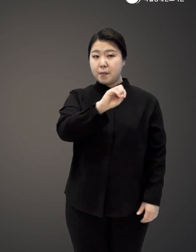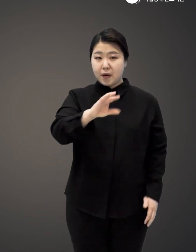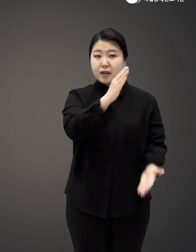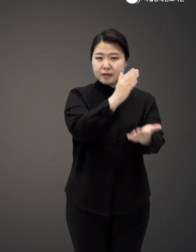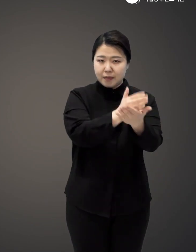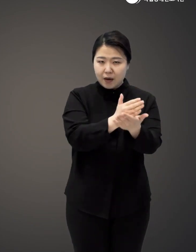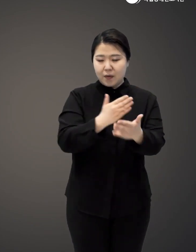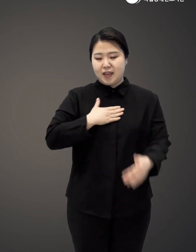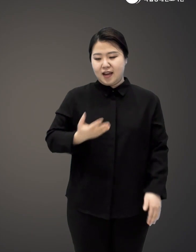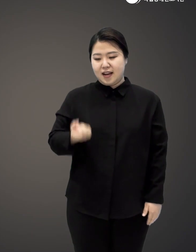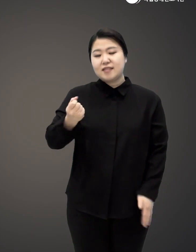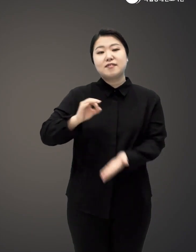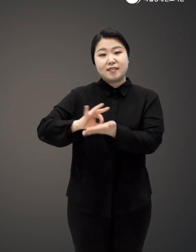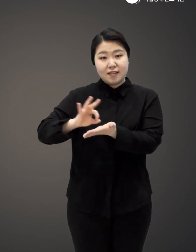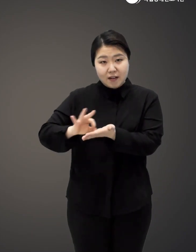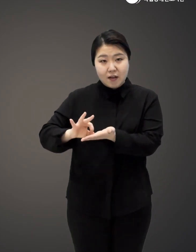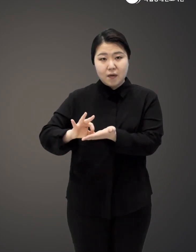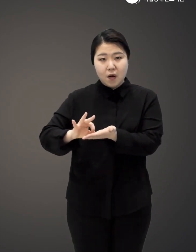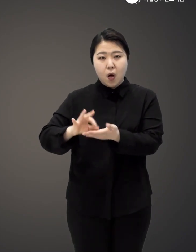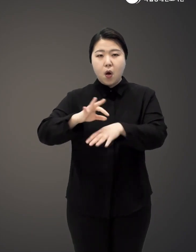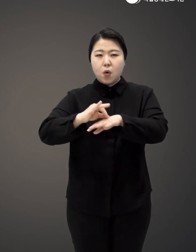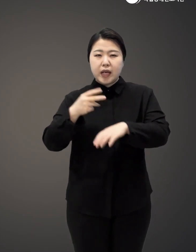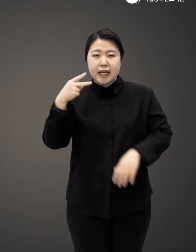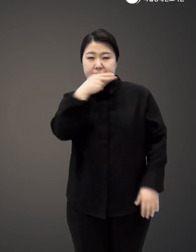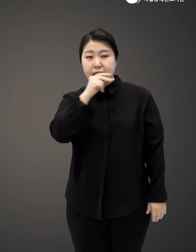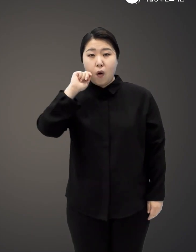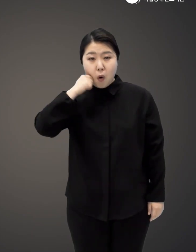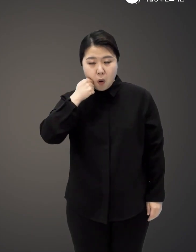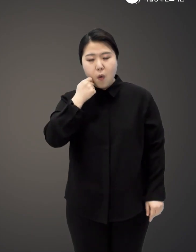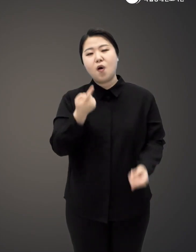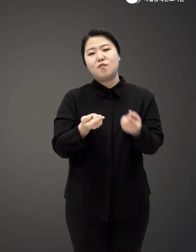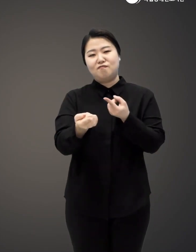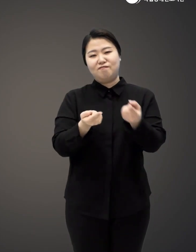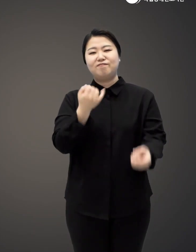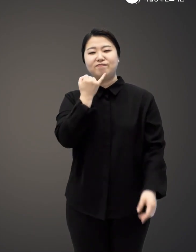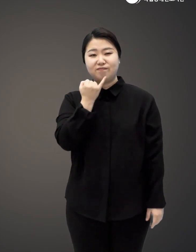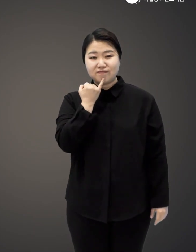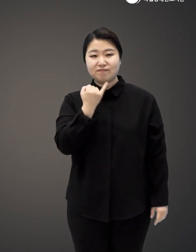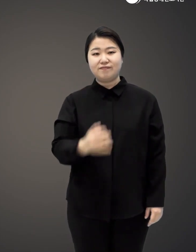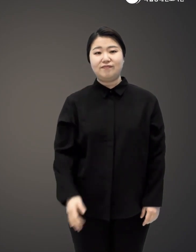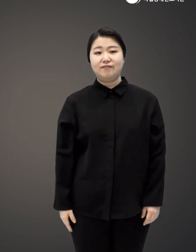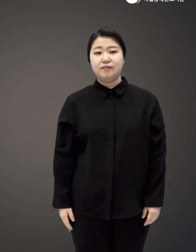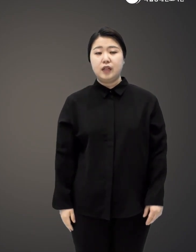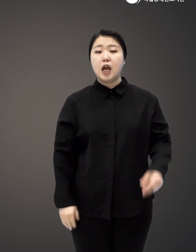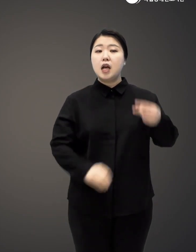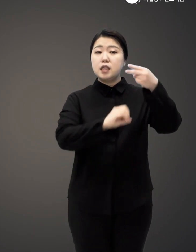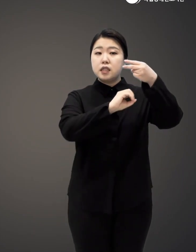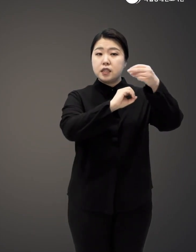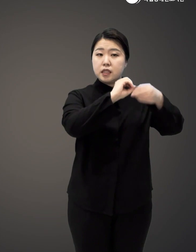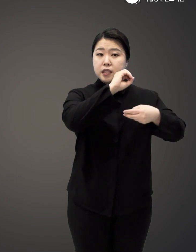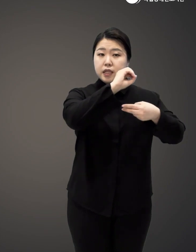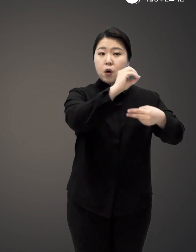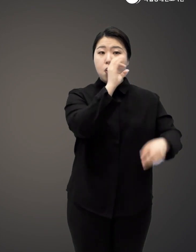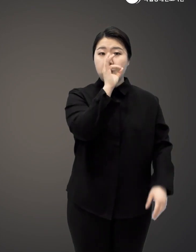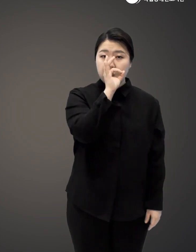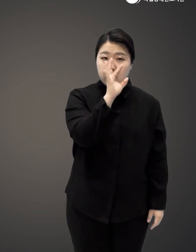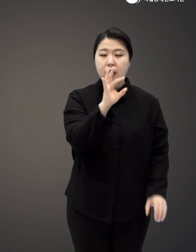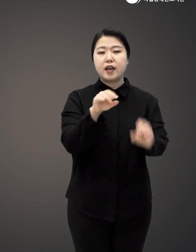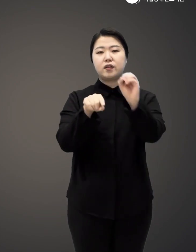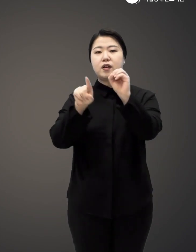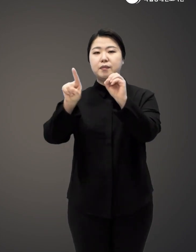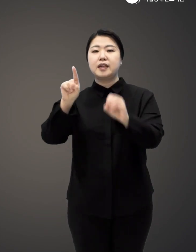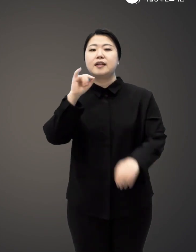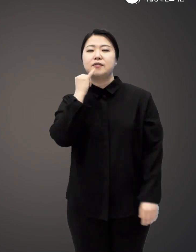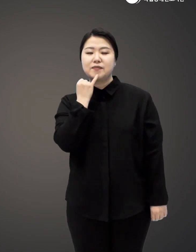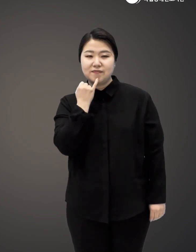재활용보다는 재사용 비건이 어렵다면 채식주의 리얼리티 제로에 앞서 0.1 웨이스트